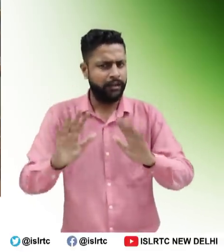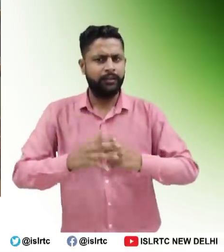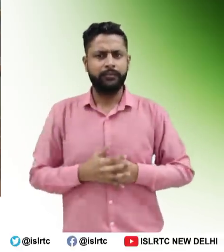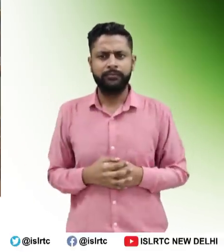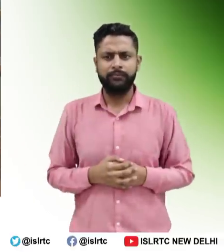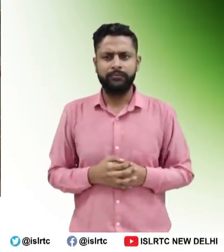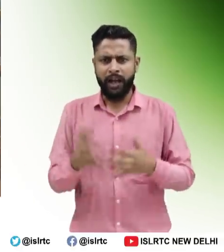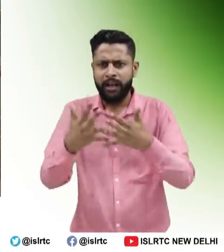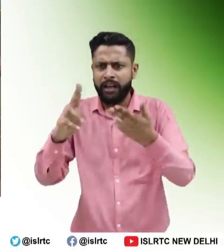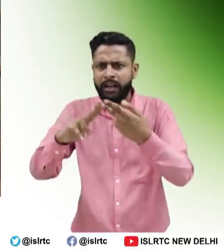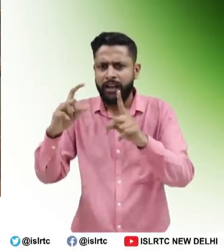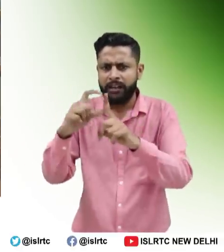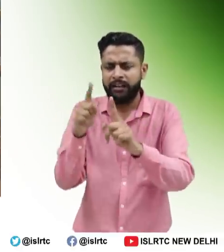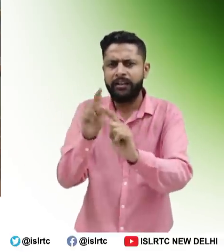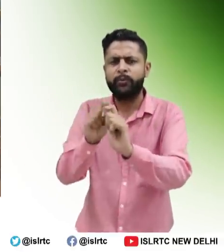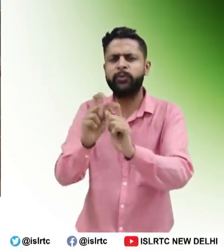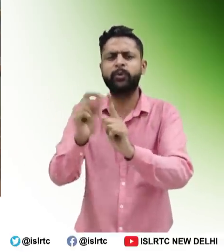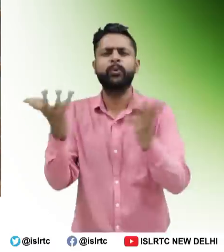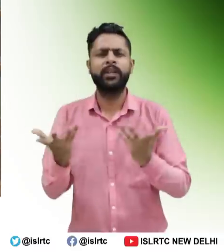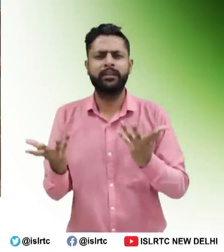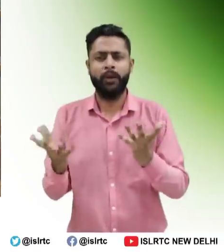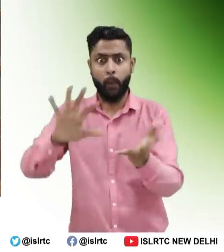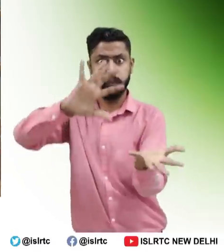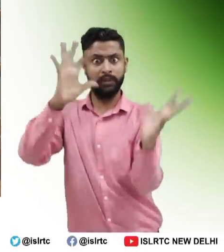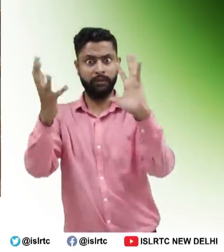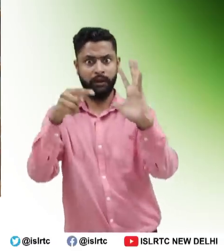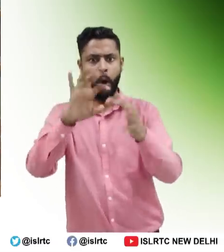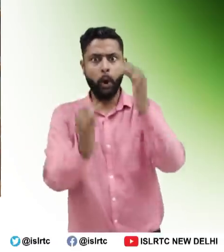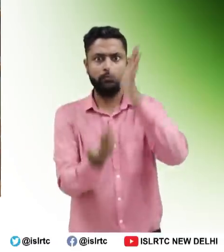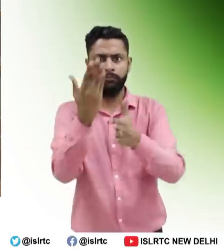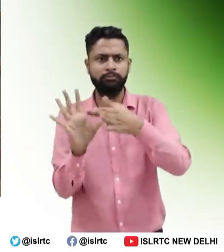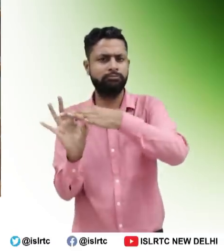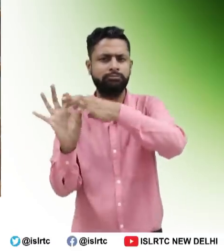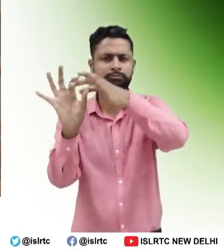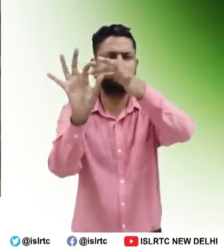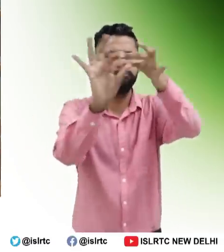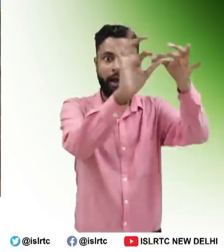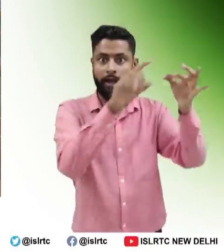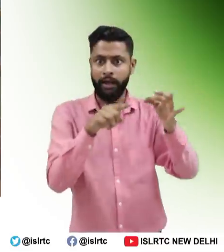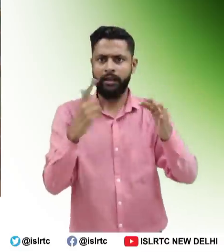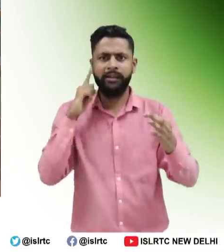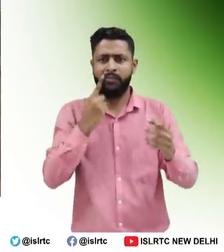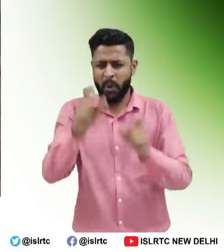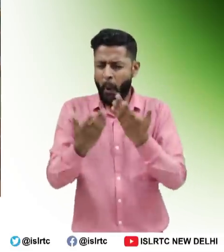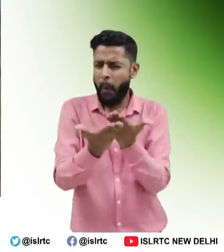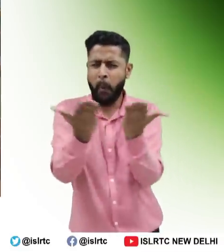एक बैसिक संगठन है जो साथ करोड मुक बधिर लोगों के लिए सम्मान अधिकार